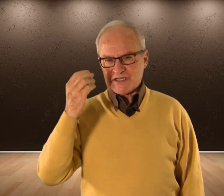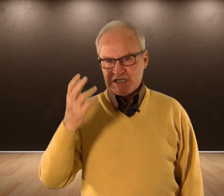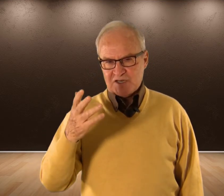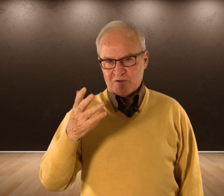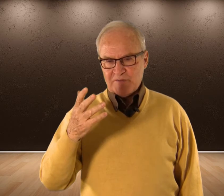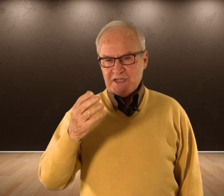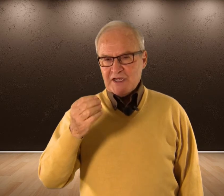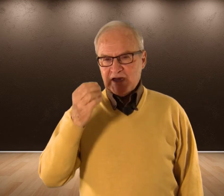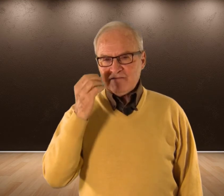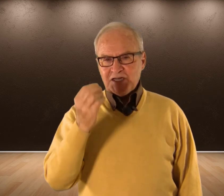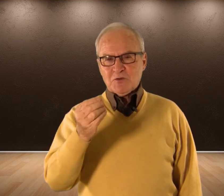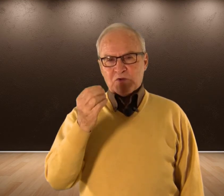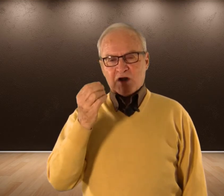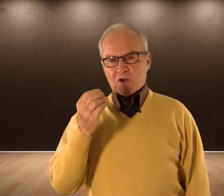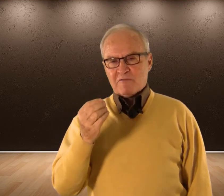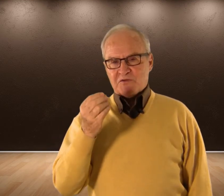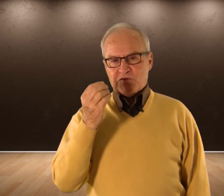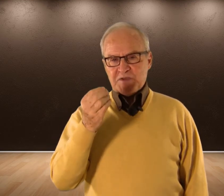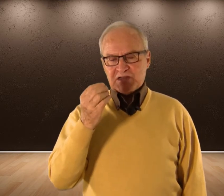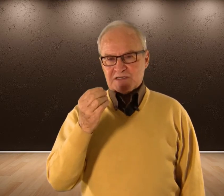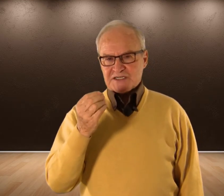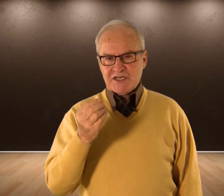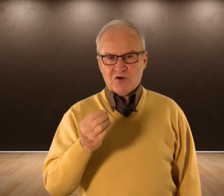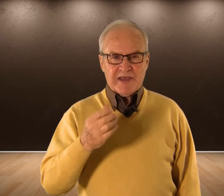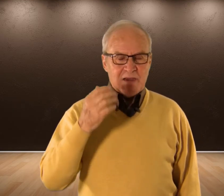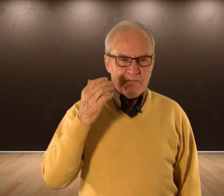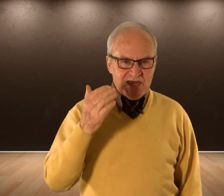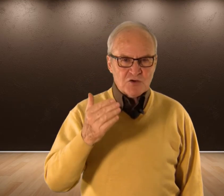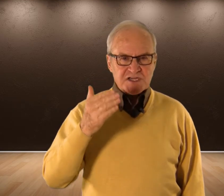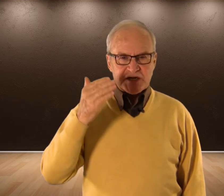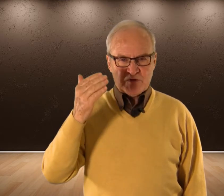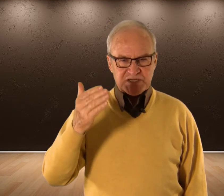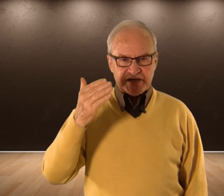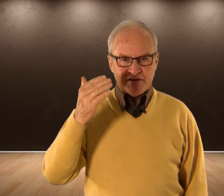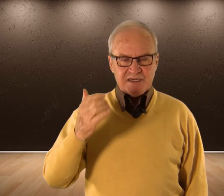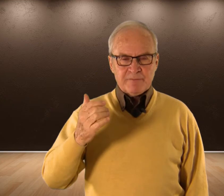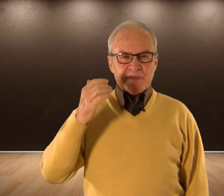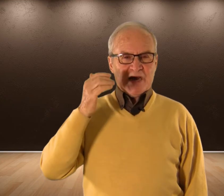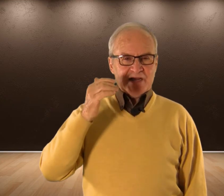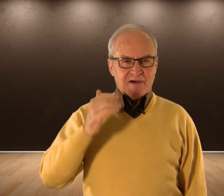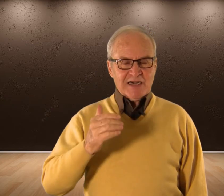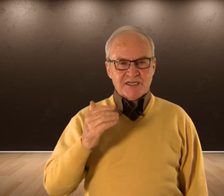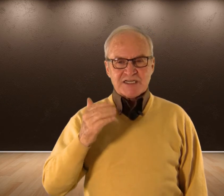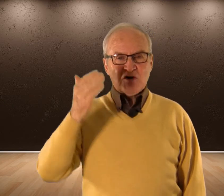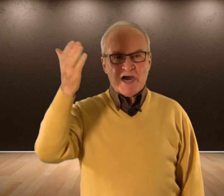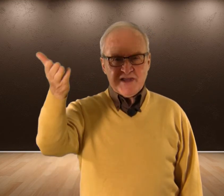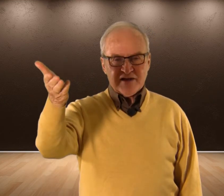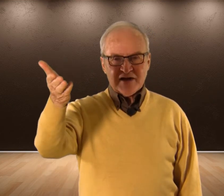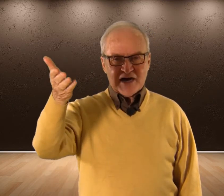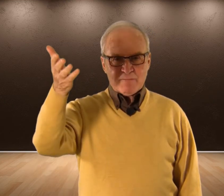deseo Entiendo por Agorafobia Del deseo El miedo Que se puede sentir A llevar el deseo ¡Ay! A la